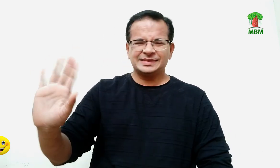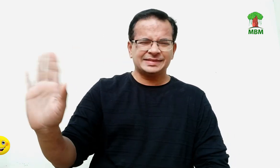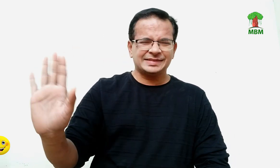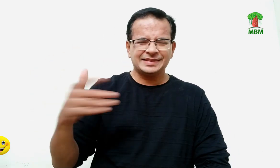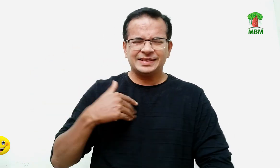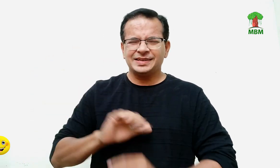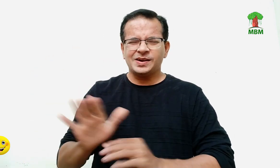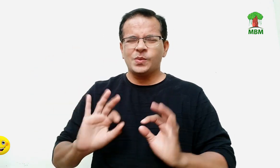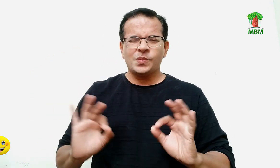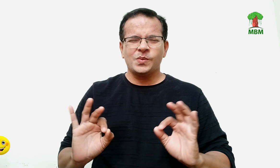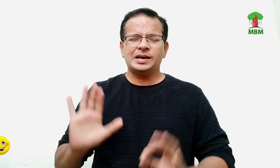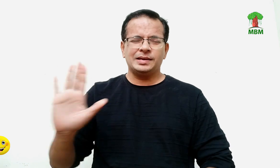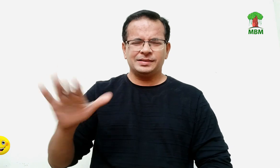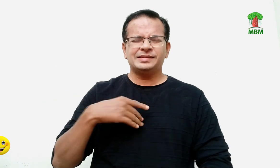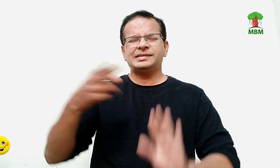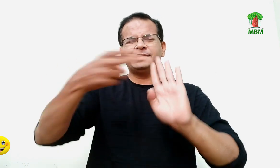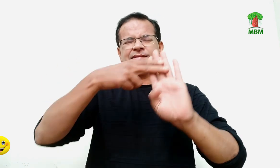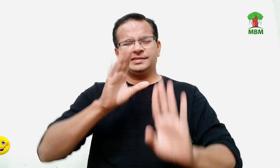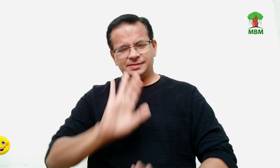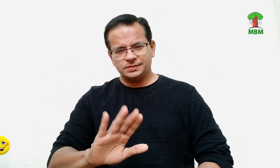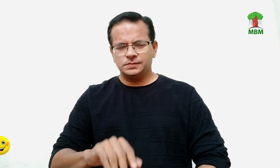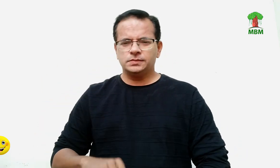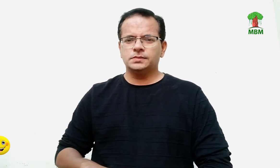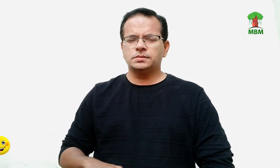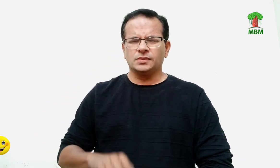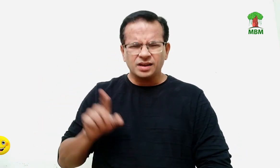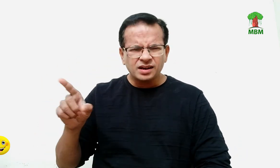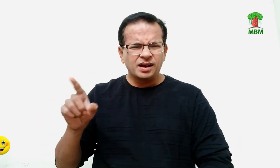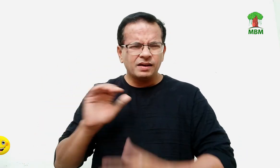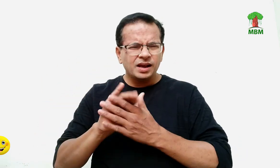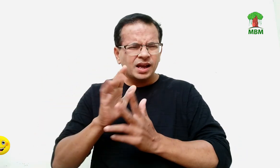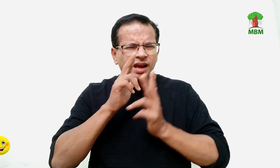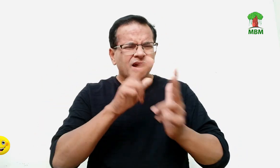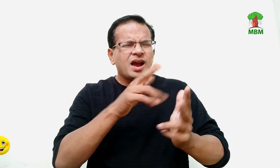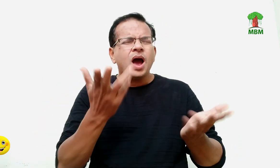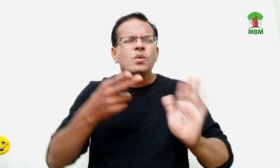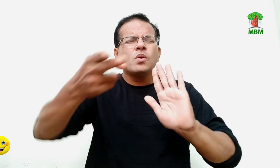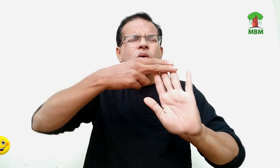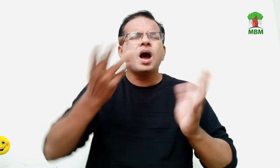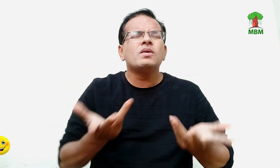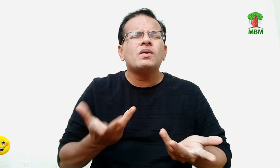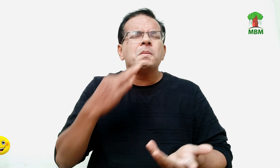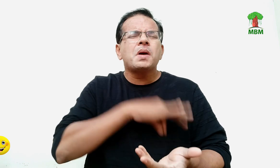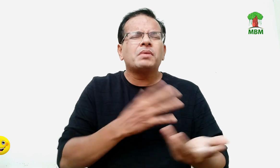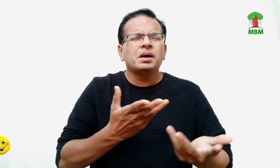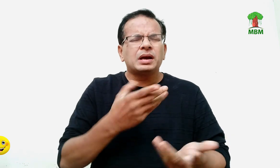मैं उन्मे से कुछ खाना चाती हूँ क्या तुम मेरे वहां से ले आओगे ठीक है प्रीय तुने तो